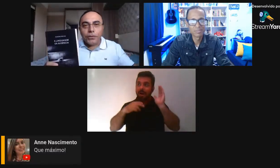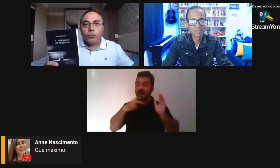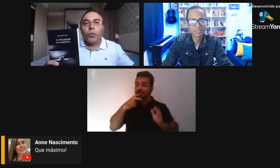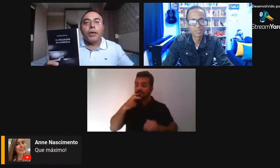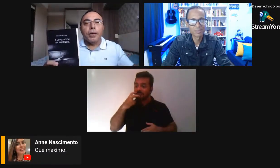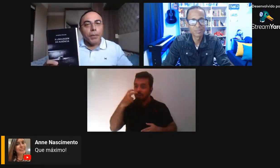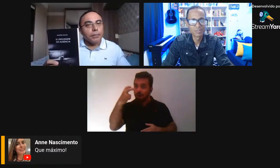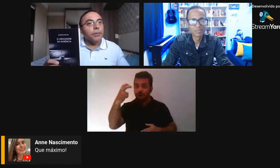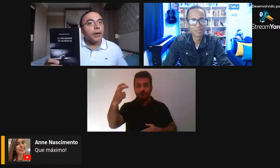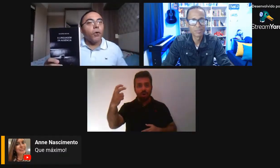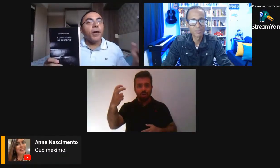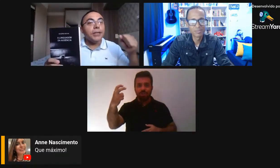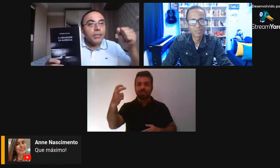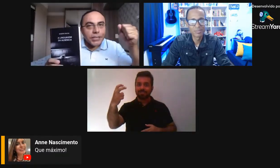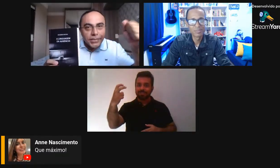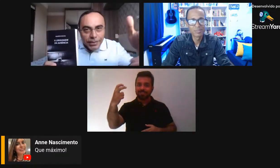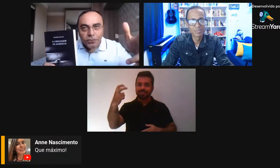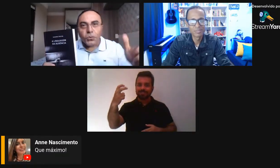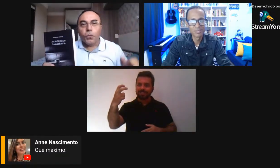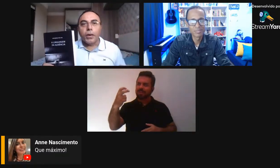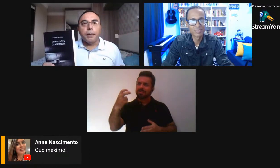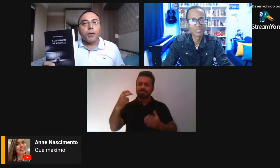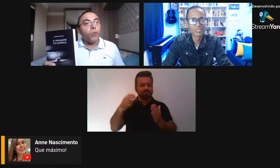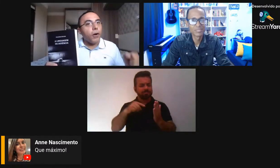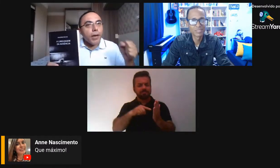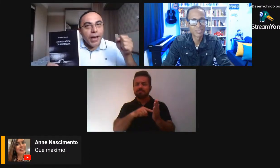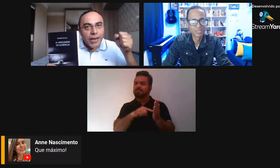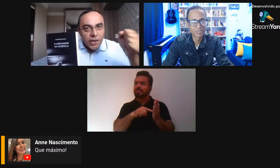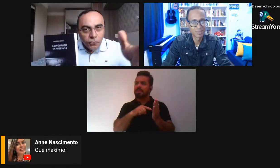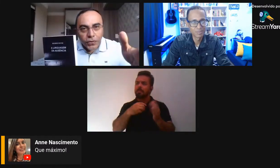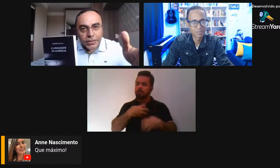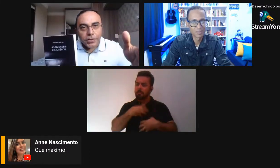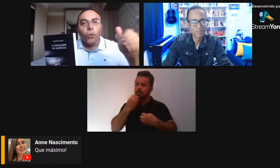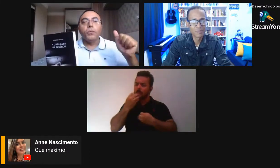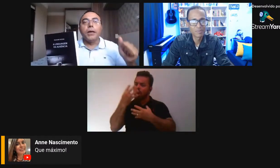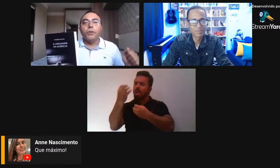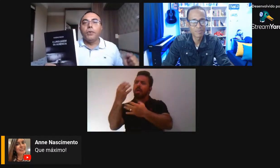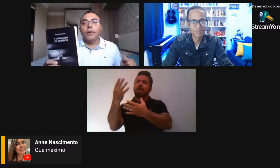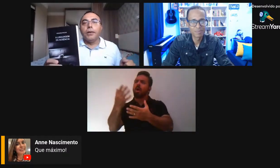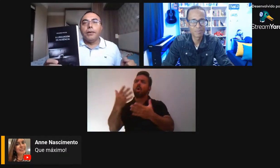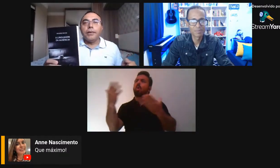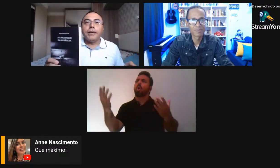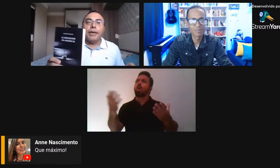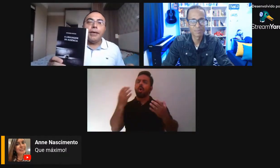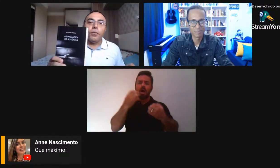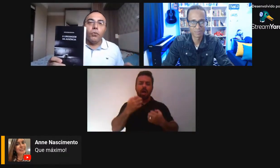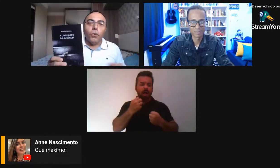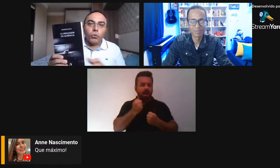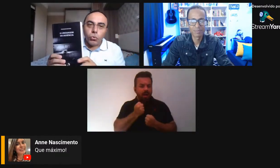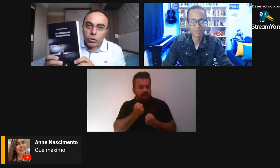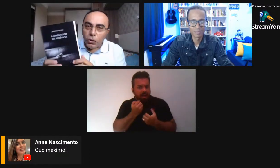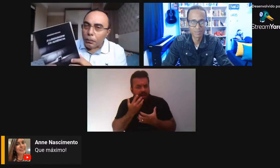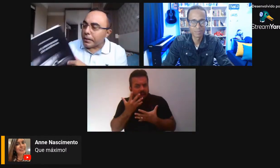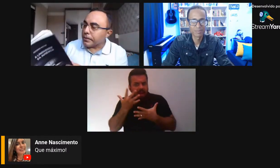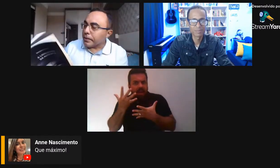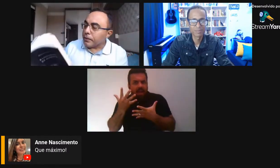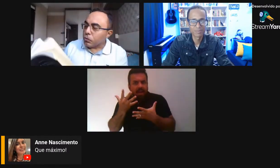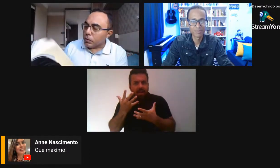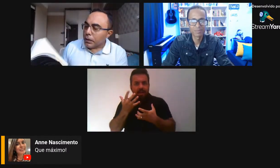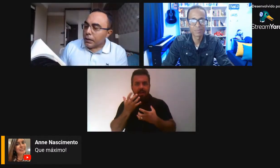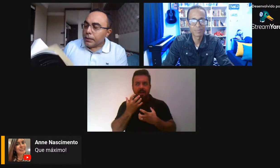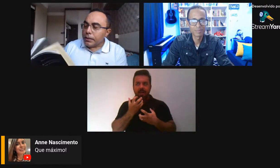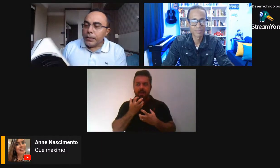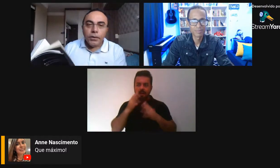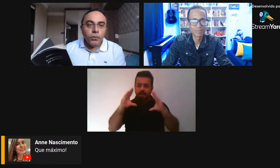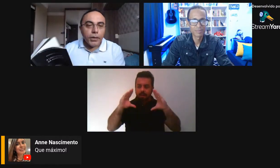pegada do poema, qual é a dicção do poema, qual é a ênfase ou não que o autor deu para essa